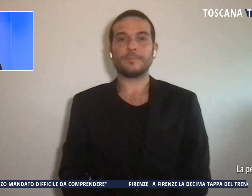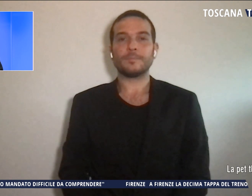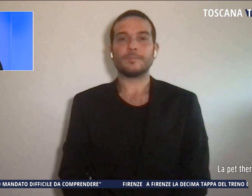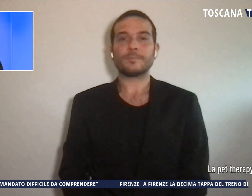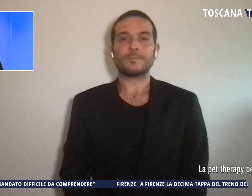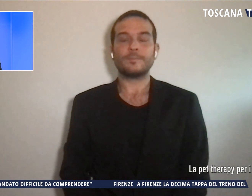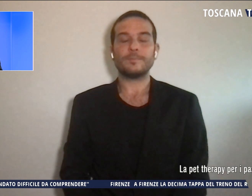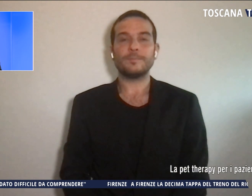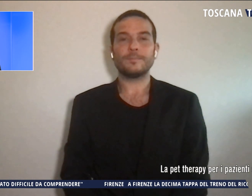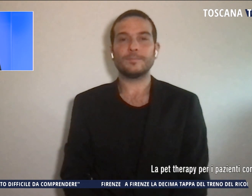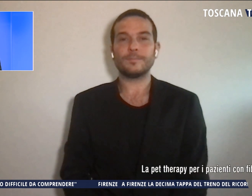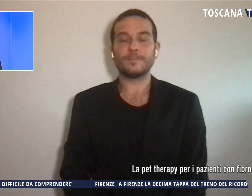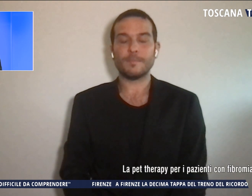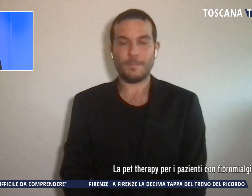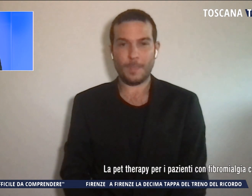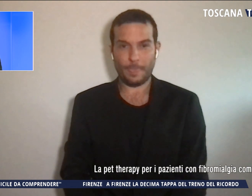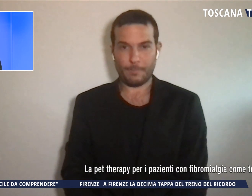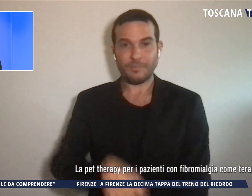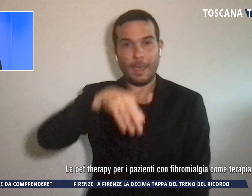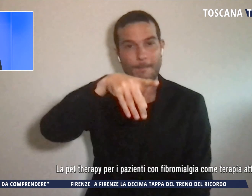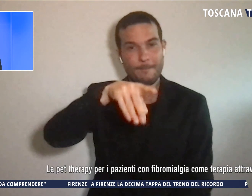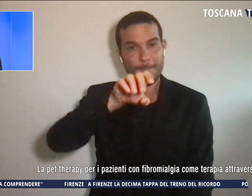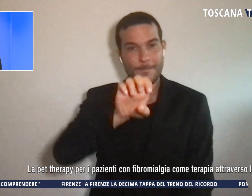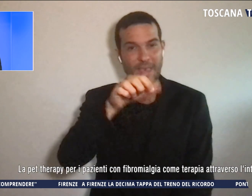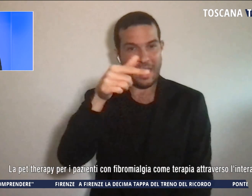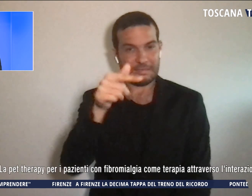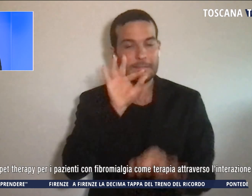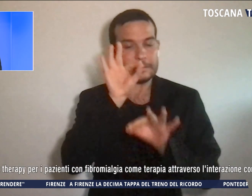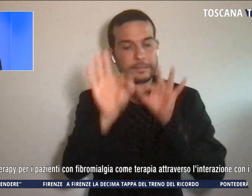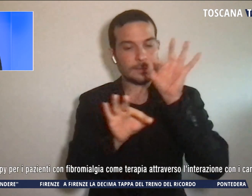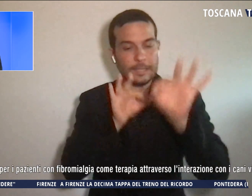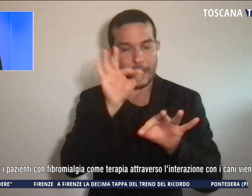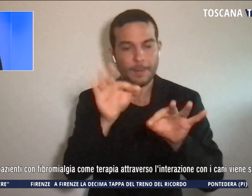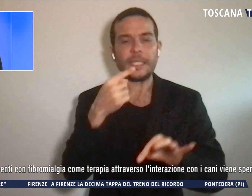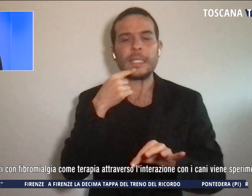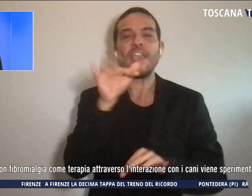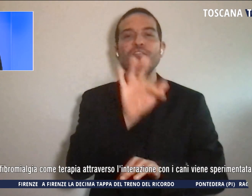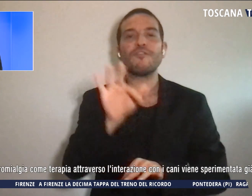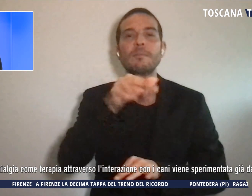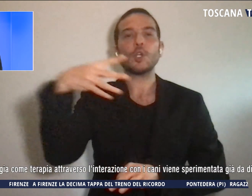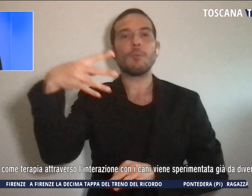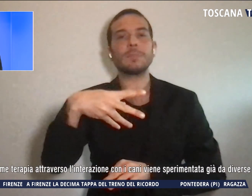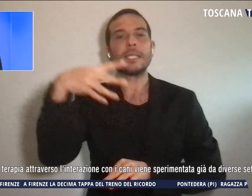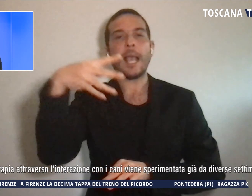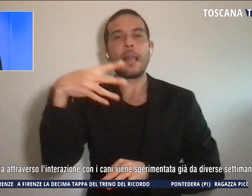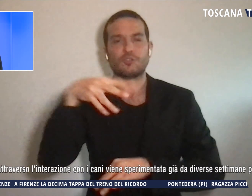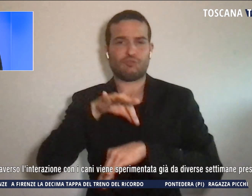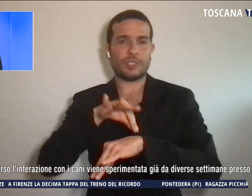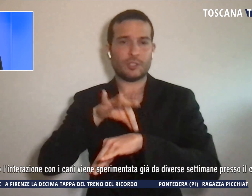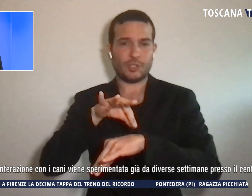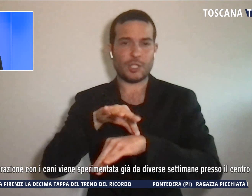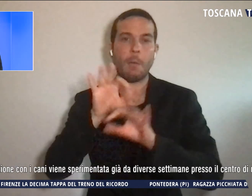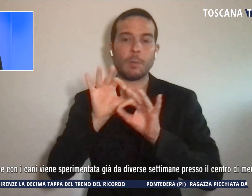E la PET terapia per i pazienti con fibromialgia come terapia attraverso l'interazione